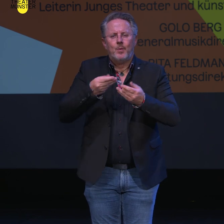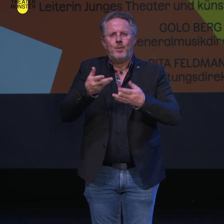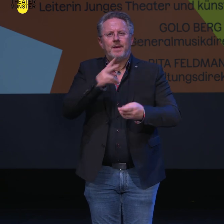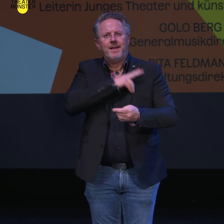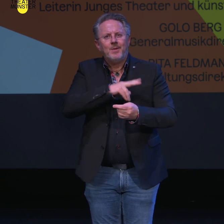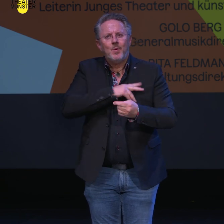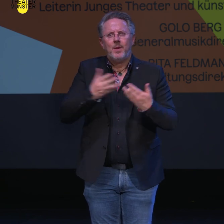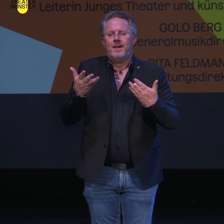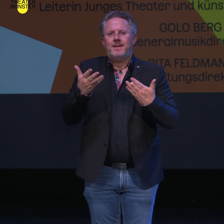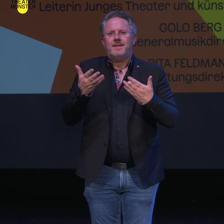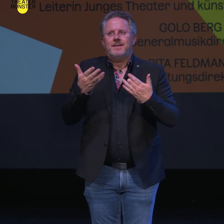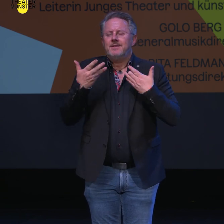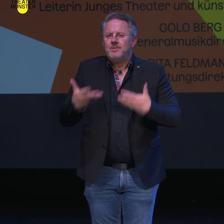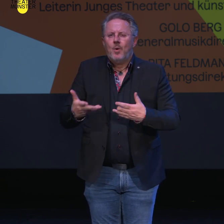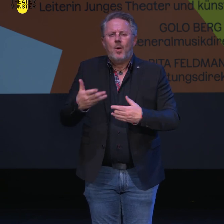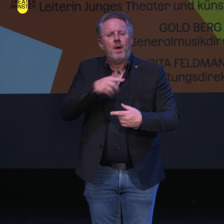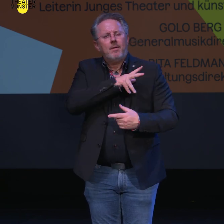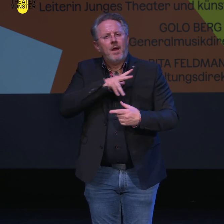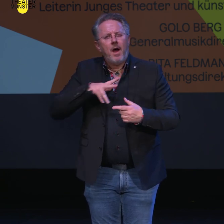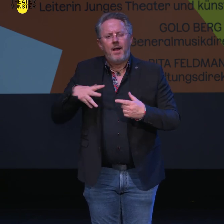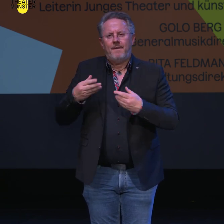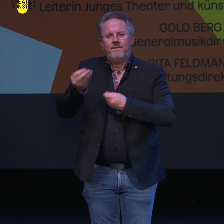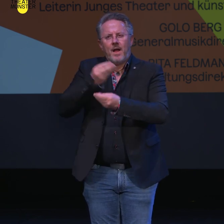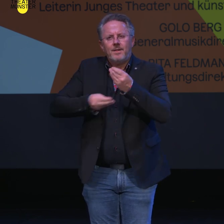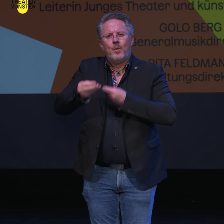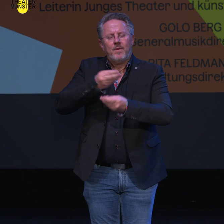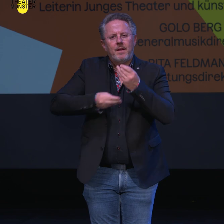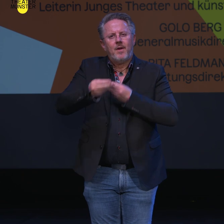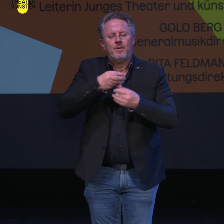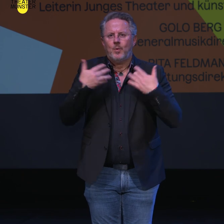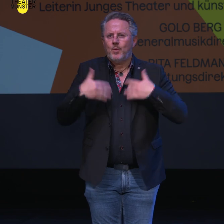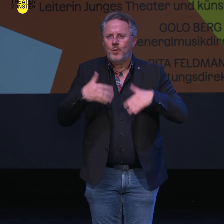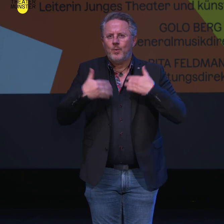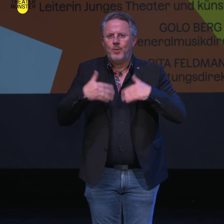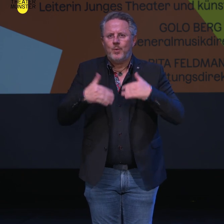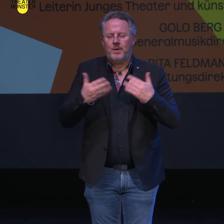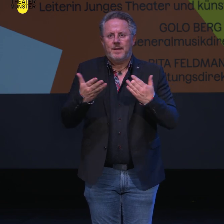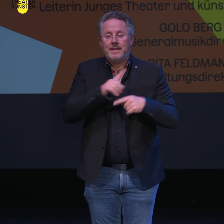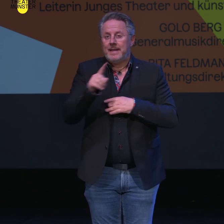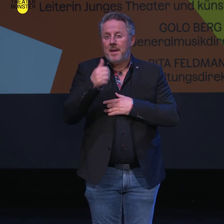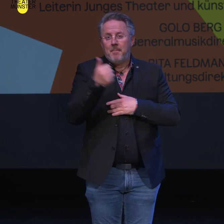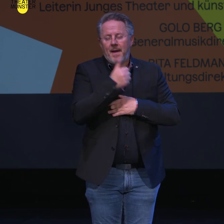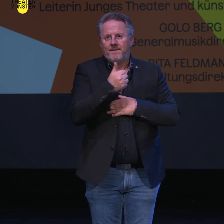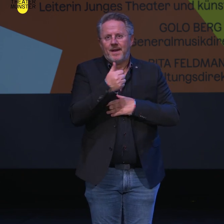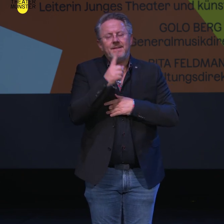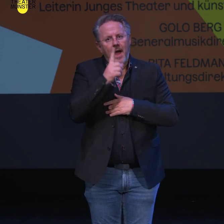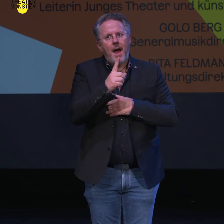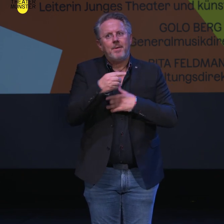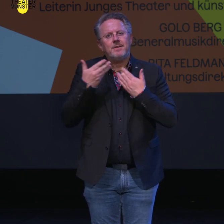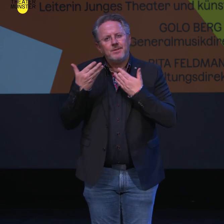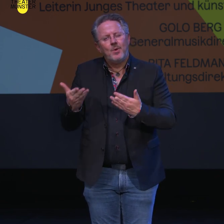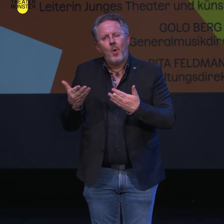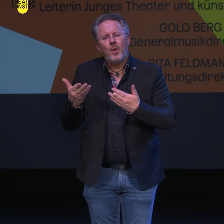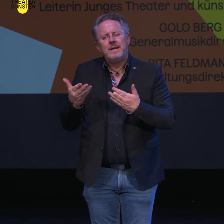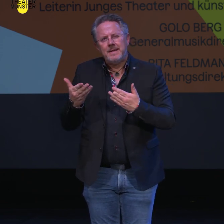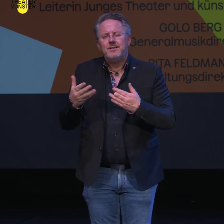reichte aus, die jahrelangen Verhandlungen bis zu einem Ergebnis durchzuhalten. Das war nicht perfekt, es war an manchen Stellen brüchig, aber